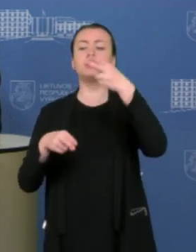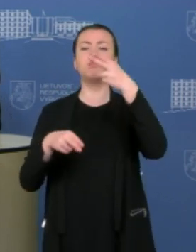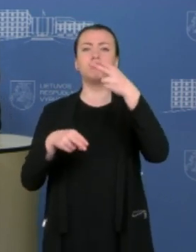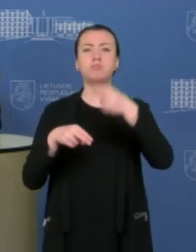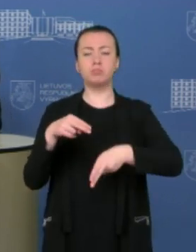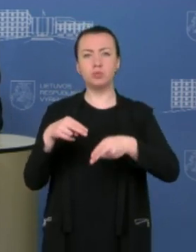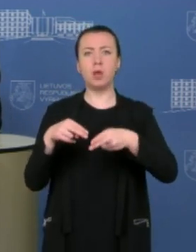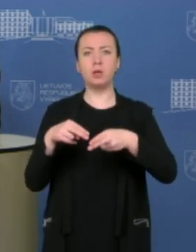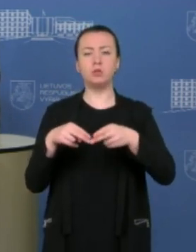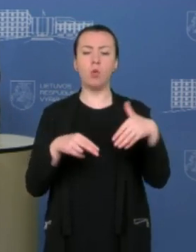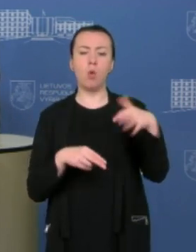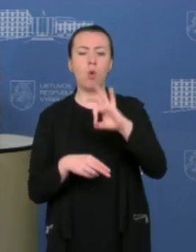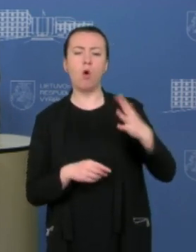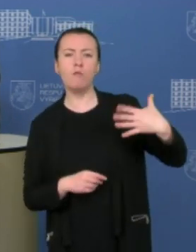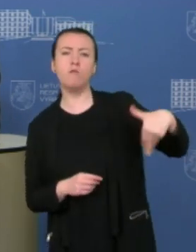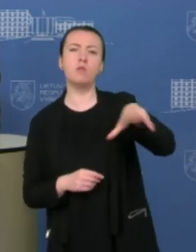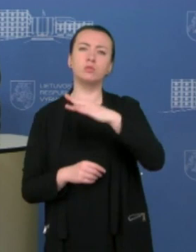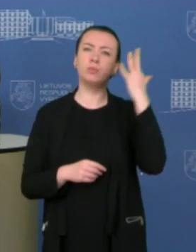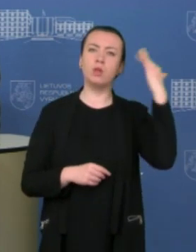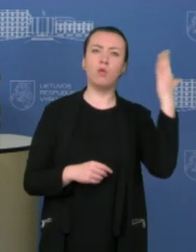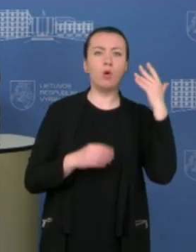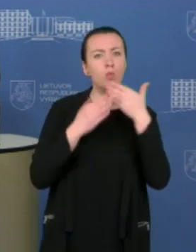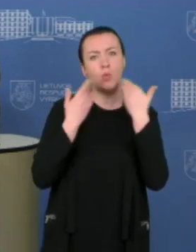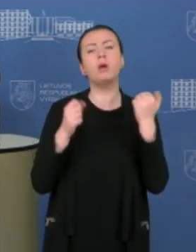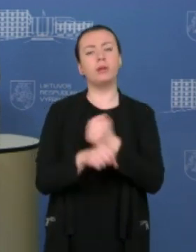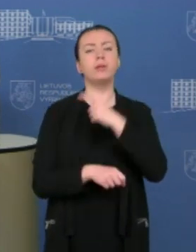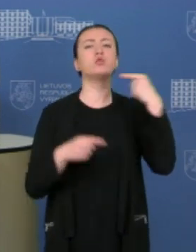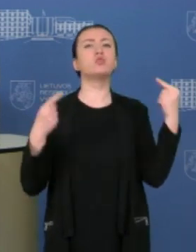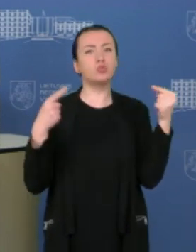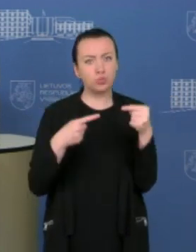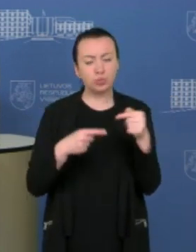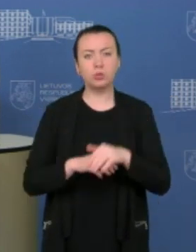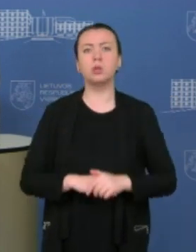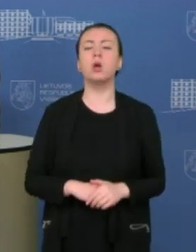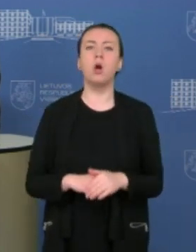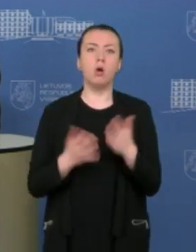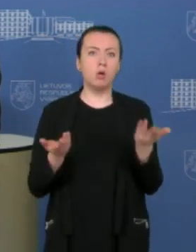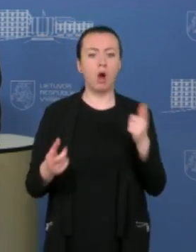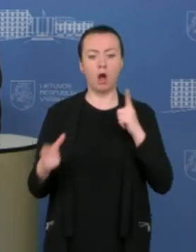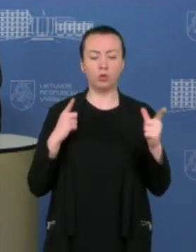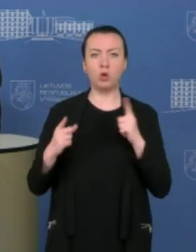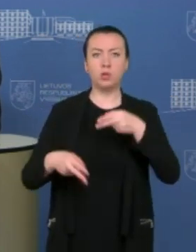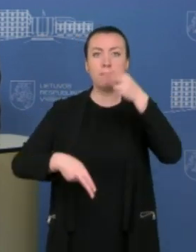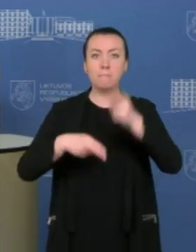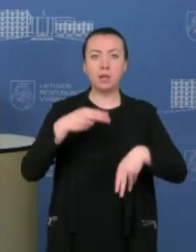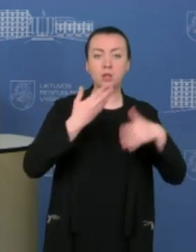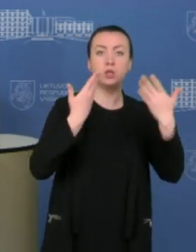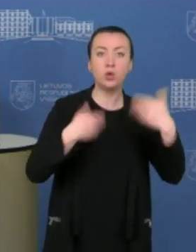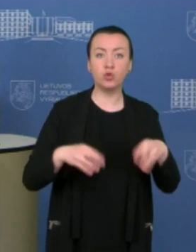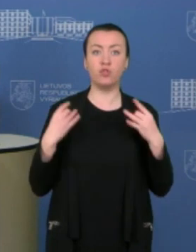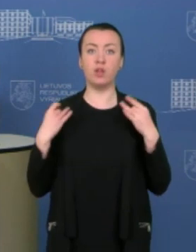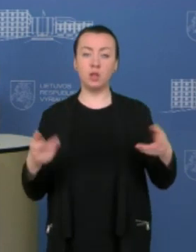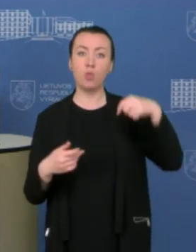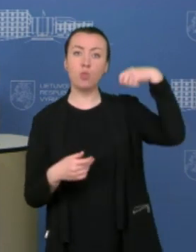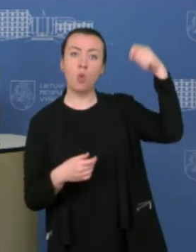apgalvoję matyti visų dalykų ir tą reikia pripažinti, o atostogos baigėsi ir švietimo ir mokslo